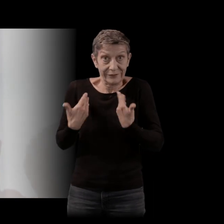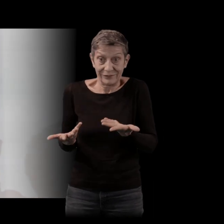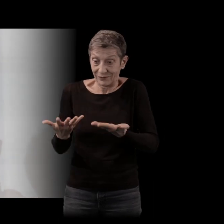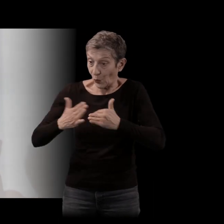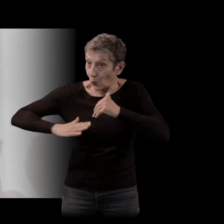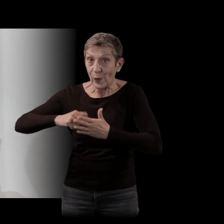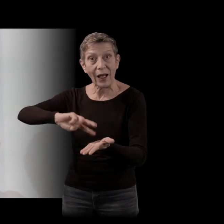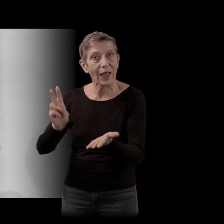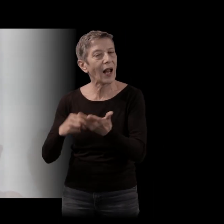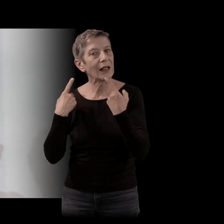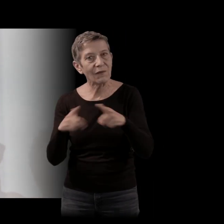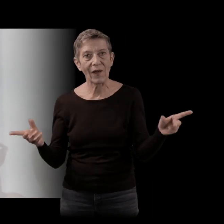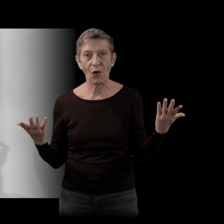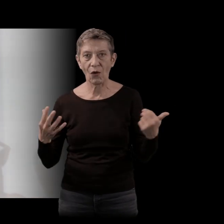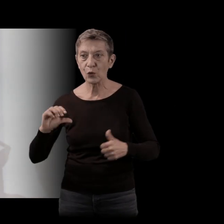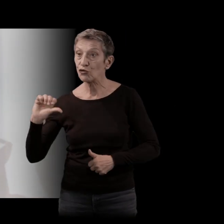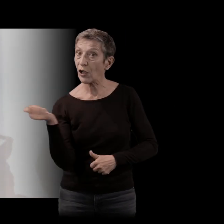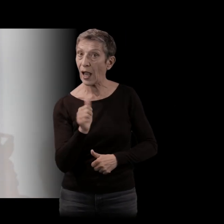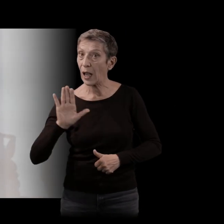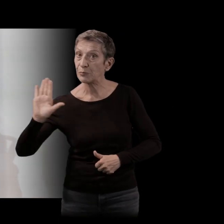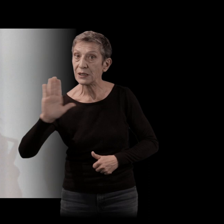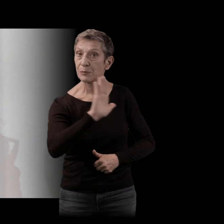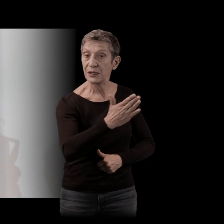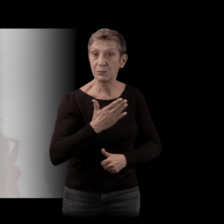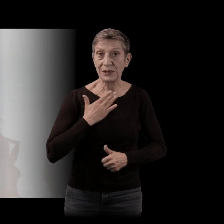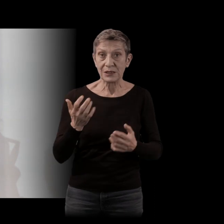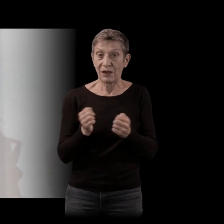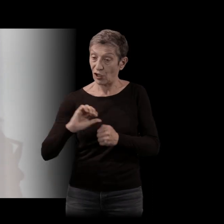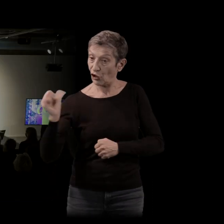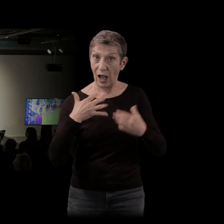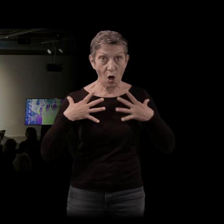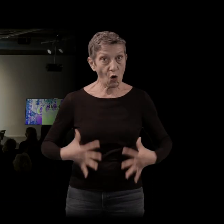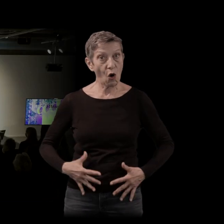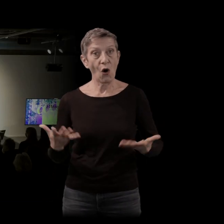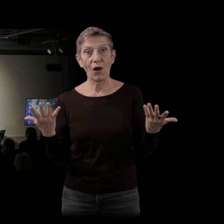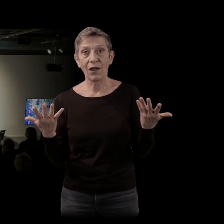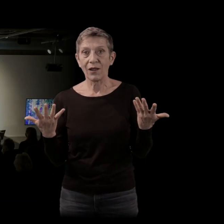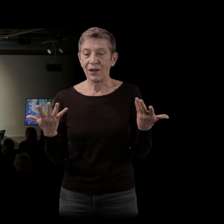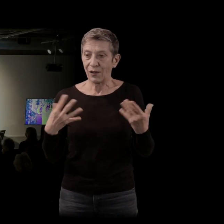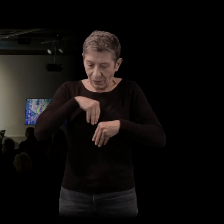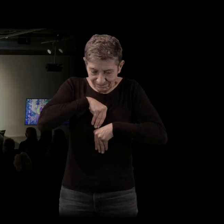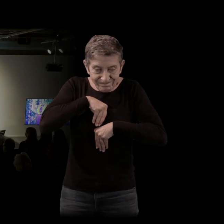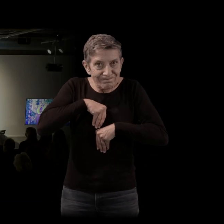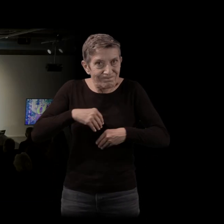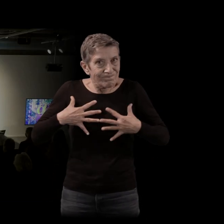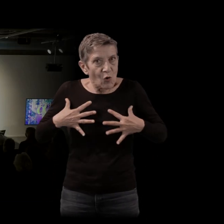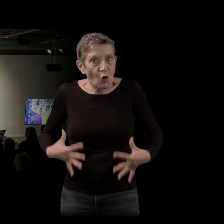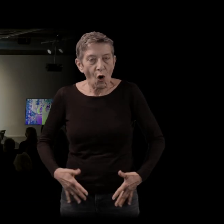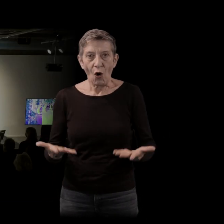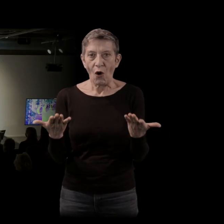Et chacun, à notre manière, avec le corps qui nous est donné et le métabolisme dont nous nous disposons, avec ce que notre expérience a fait